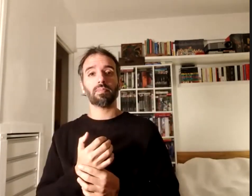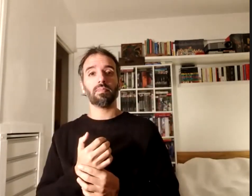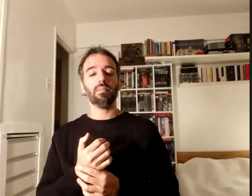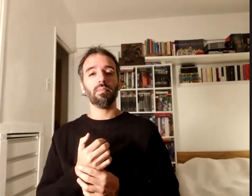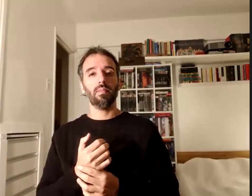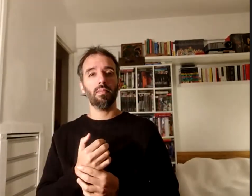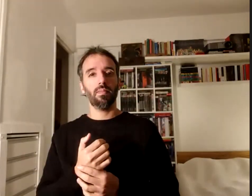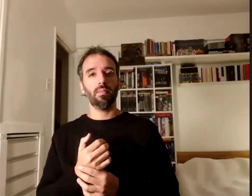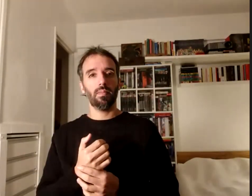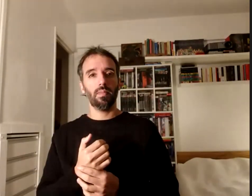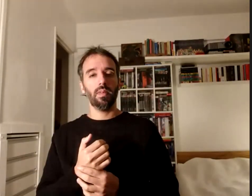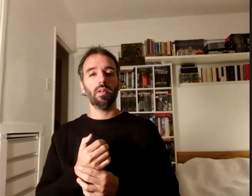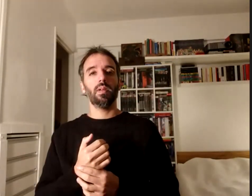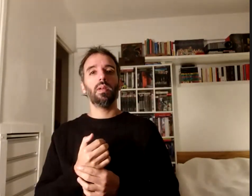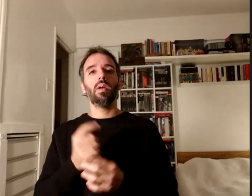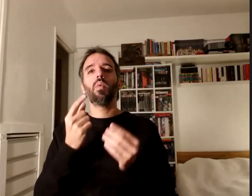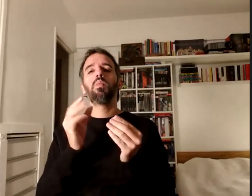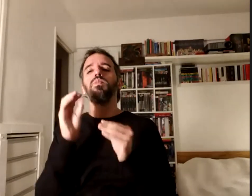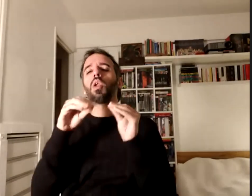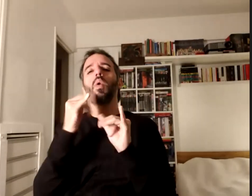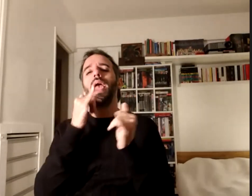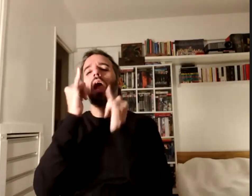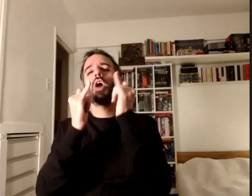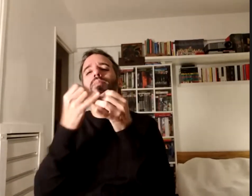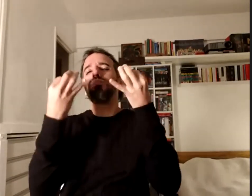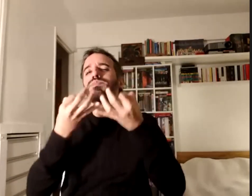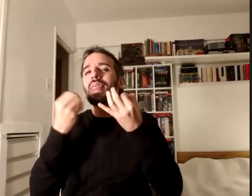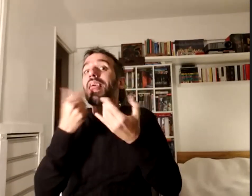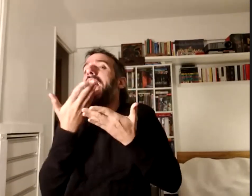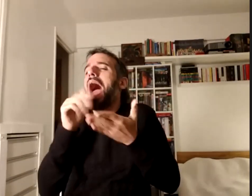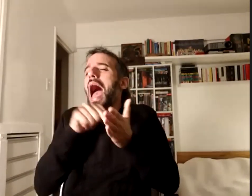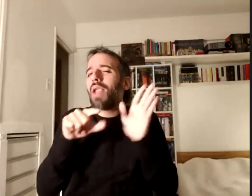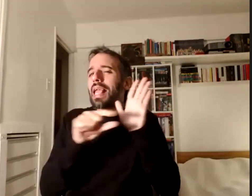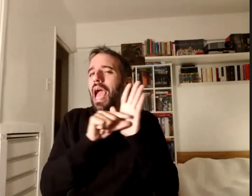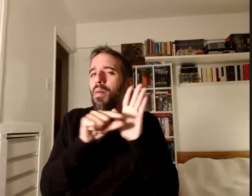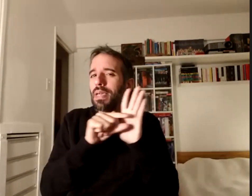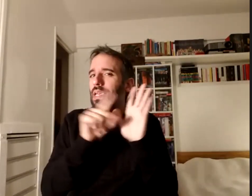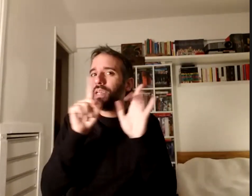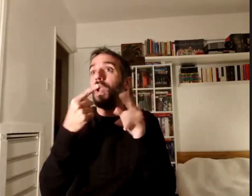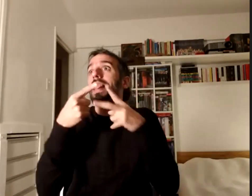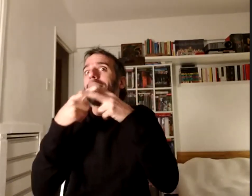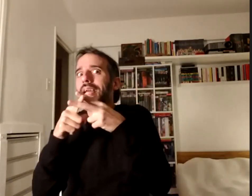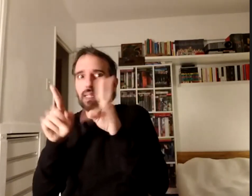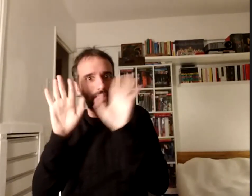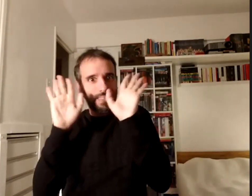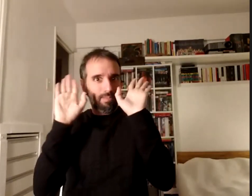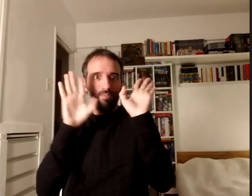no voy a contar exactamente de qué se trata el capítulo y el taller en el que trabajamos